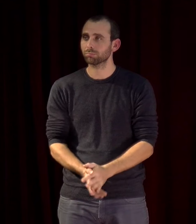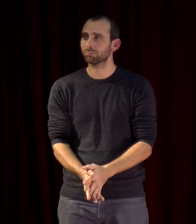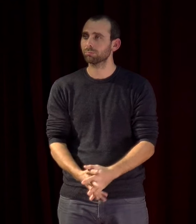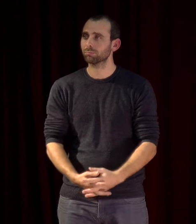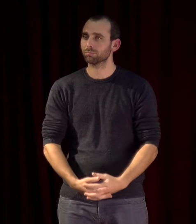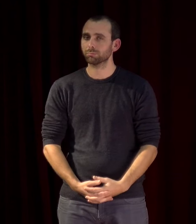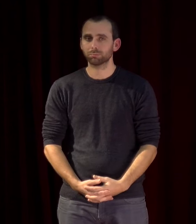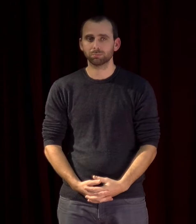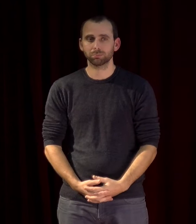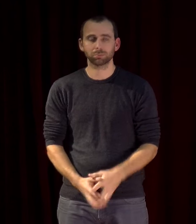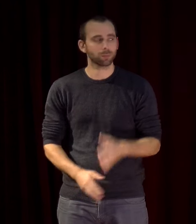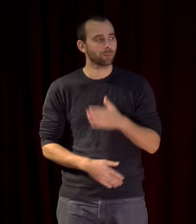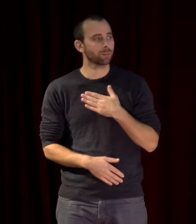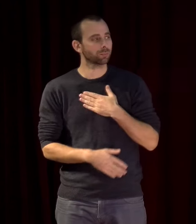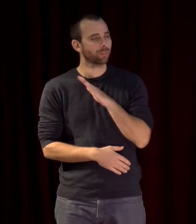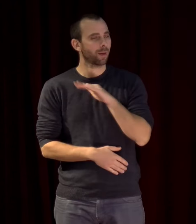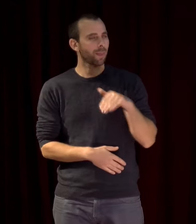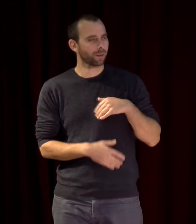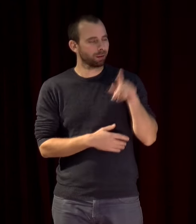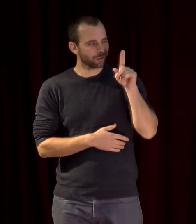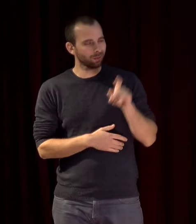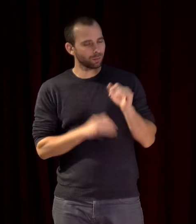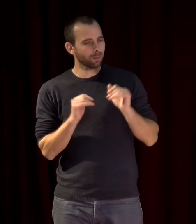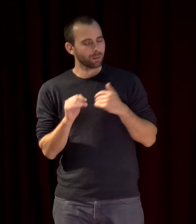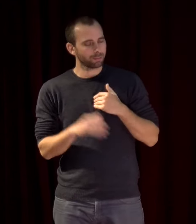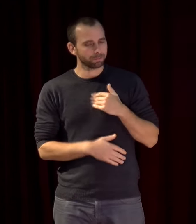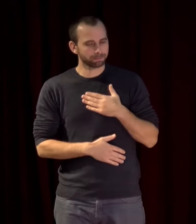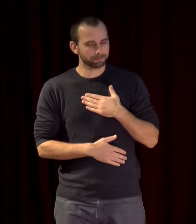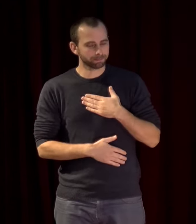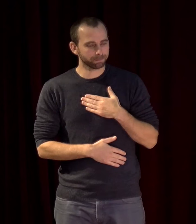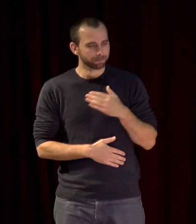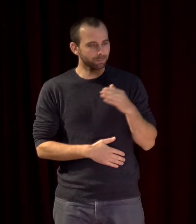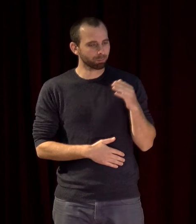moi je voulais juste t'en poser une dernière qui est quand même le fait sur le